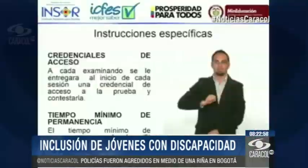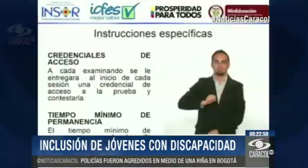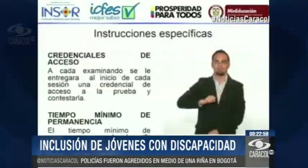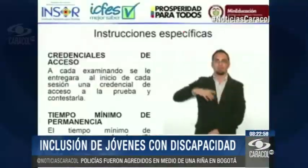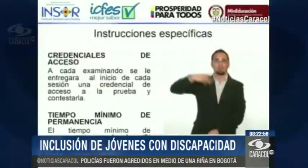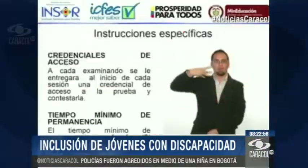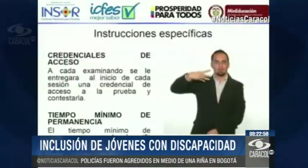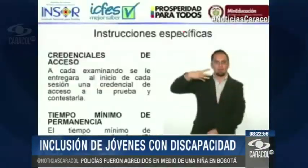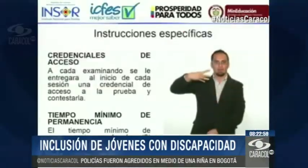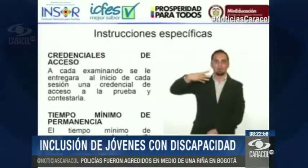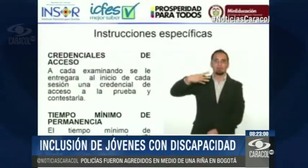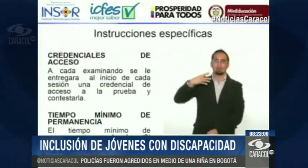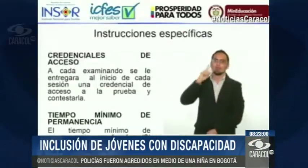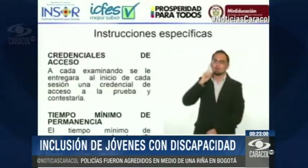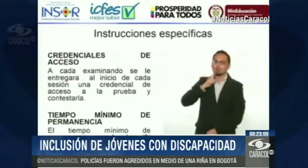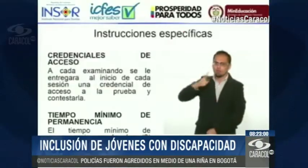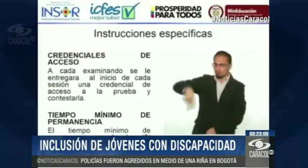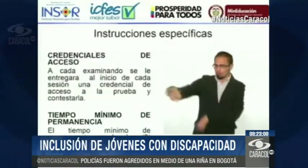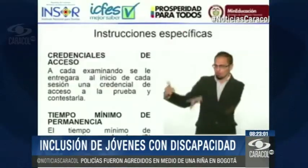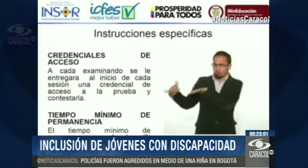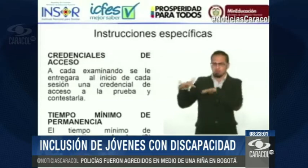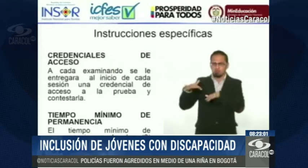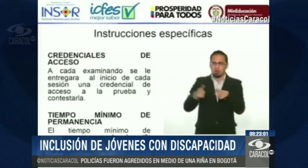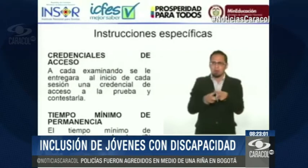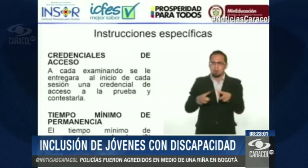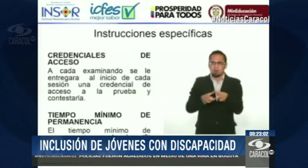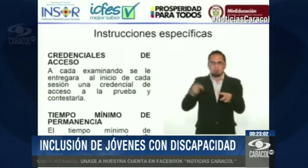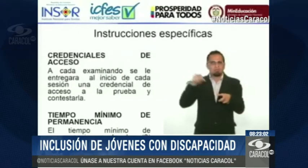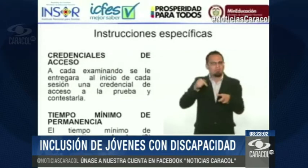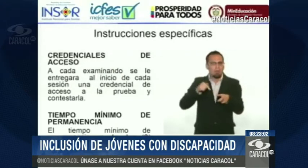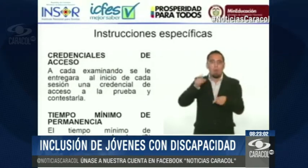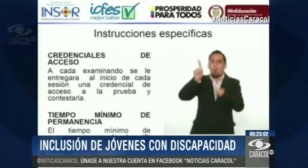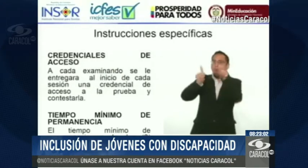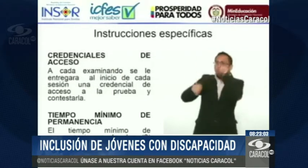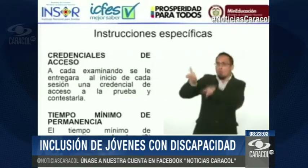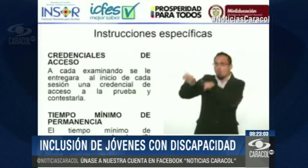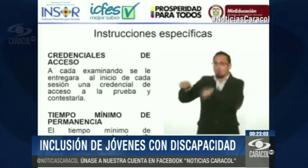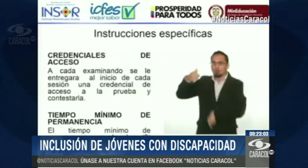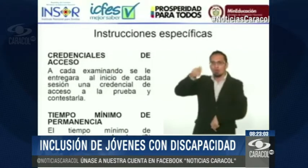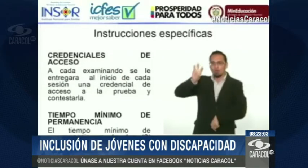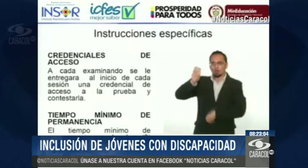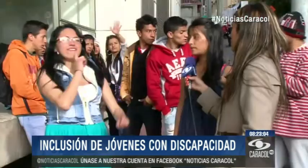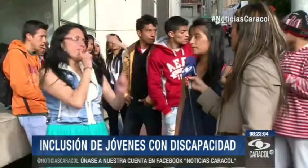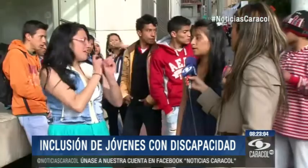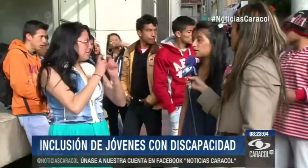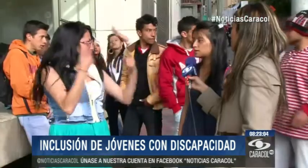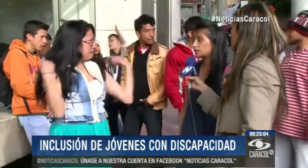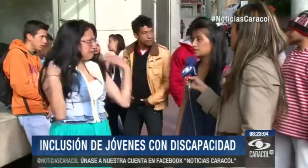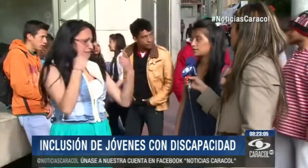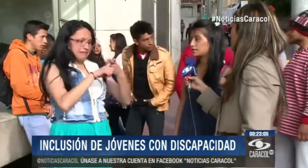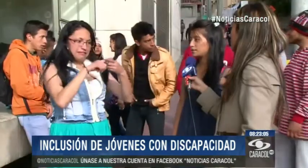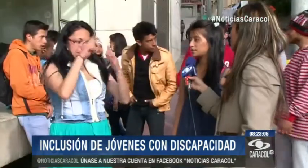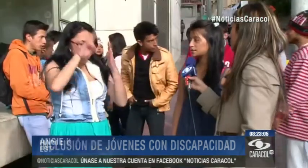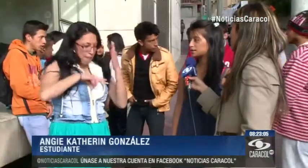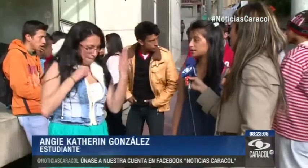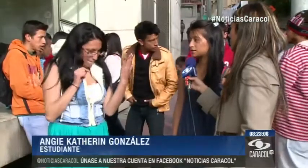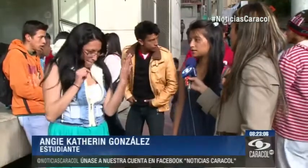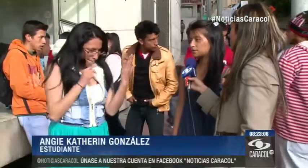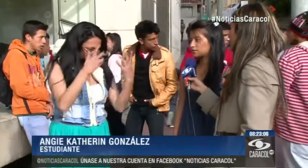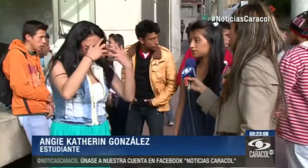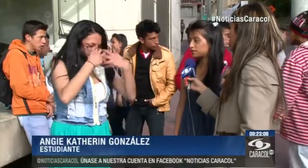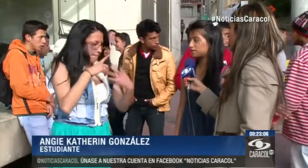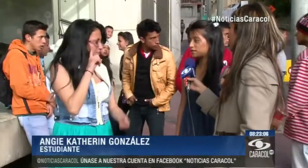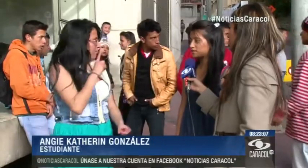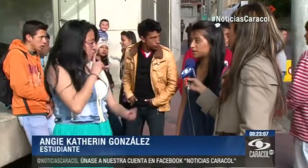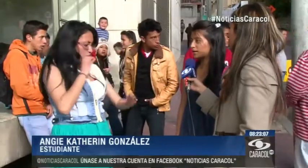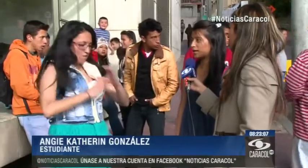primeras pruebas SABER-11 que se realizan en computador para las personas con discapacidad auditiva. Pero los exámenes anteriores